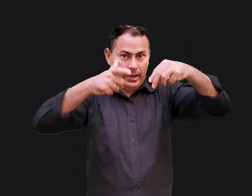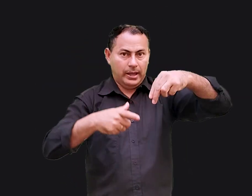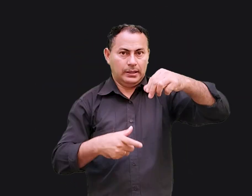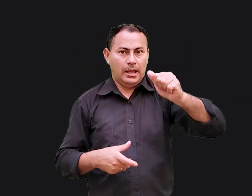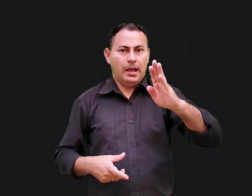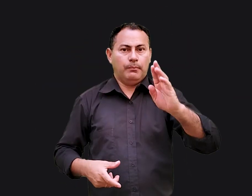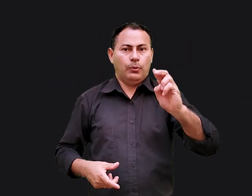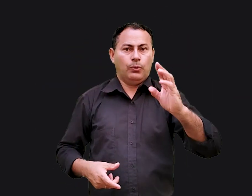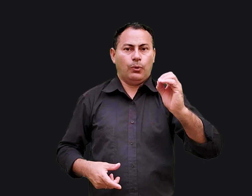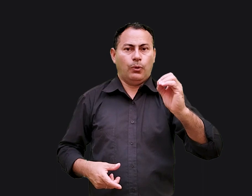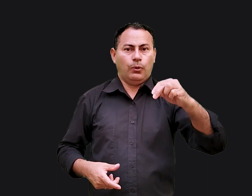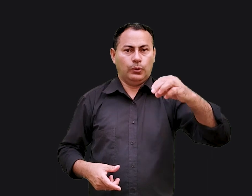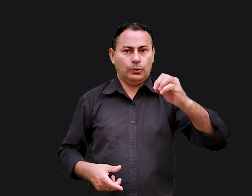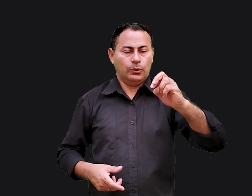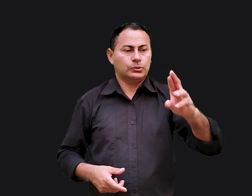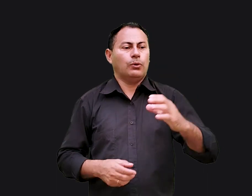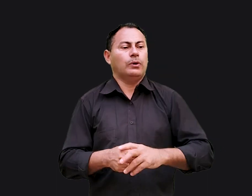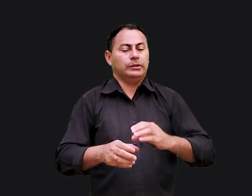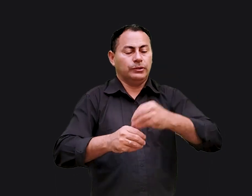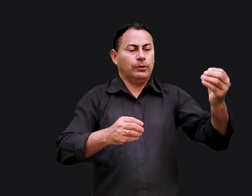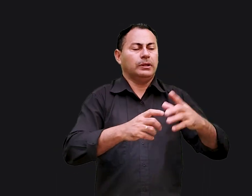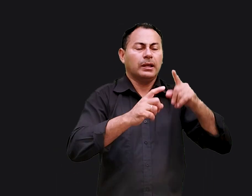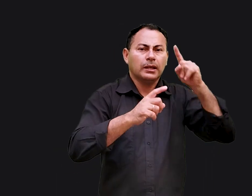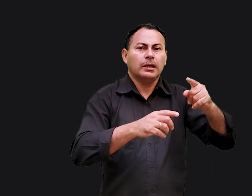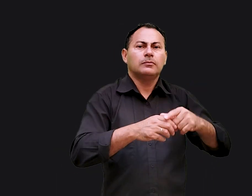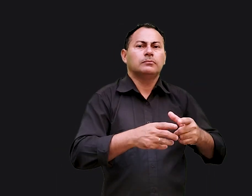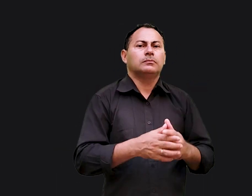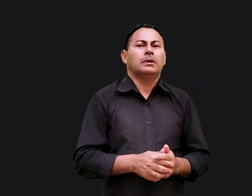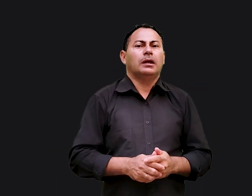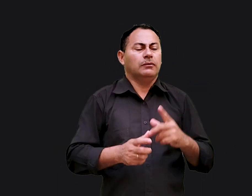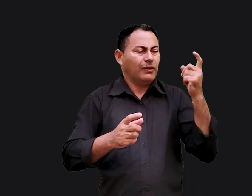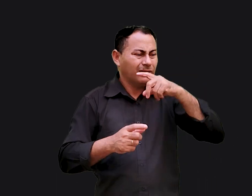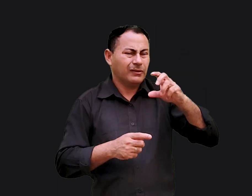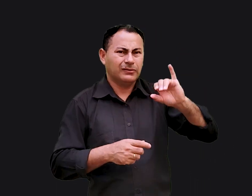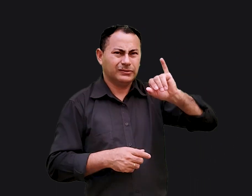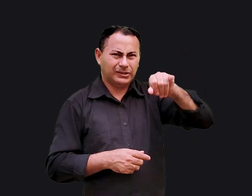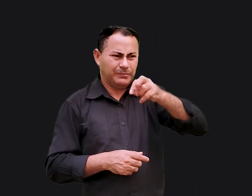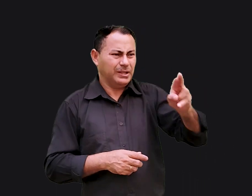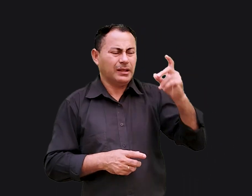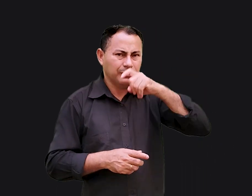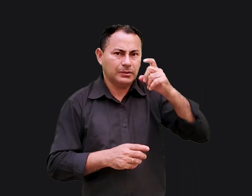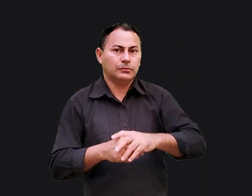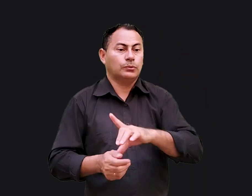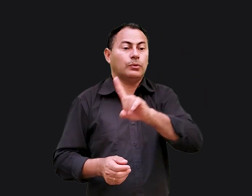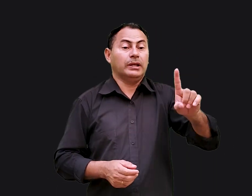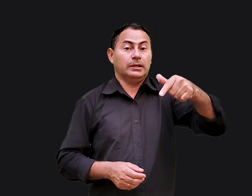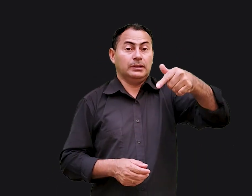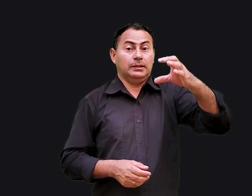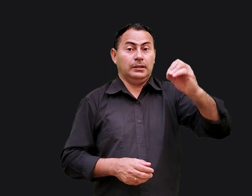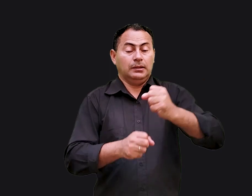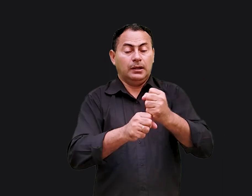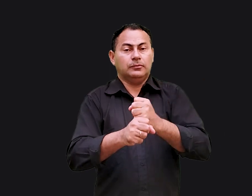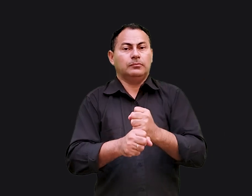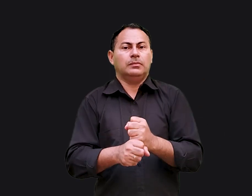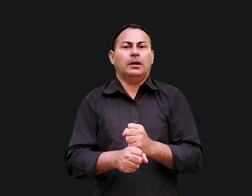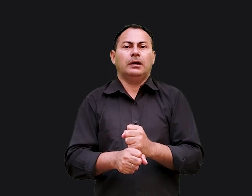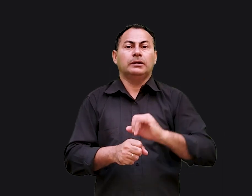Nabucodonosor rei da Babilônia tirou daqui ele desmentiu Jeremias dizendo que o cativeiro não duraria 70 anos a isso Jeremias